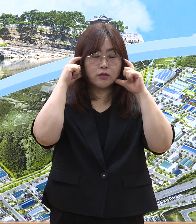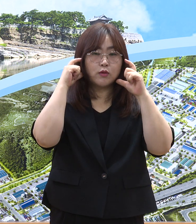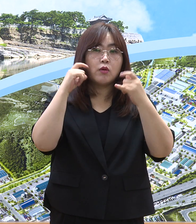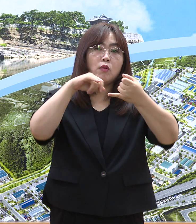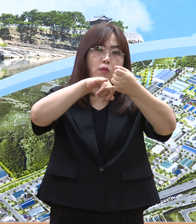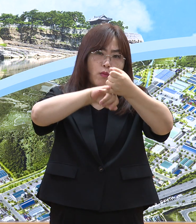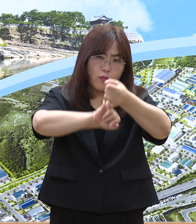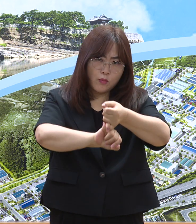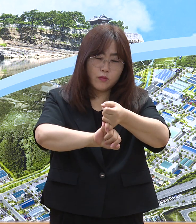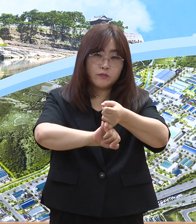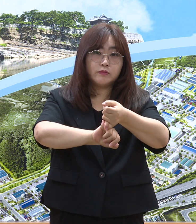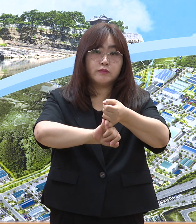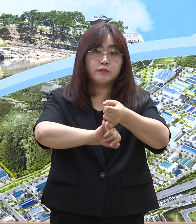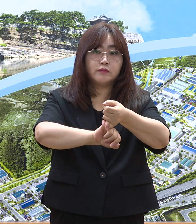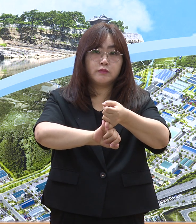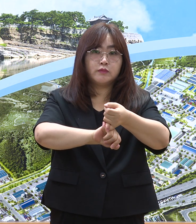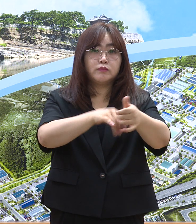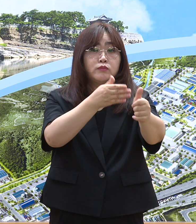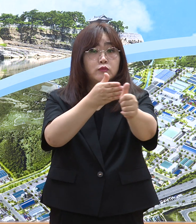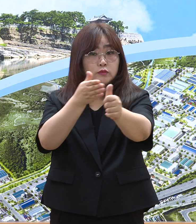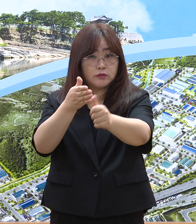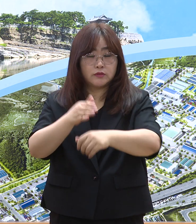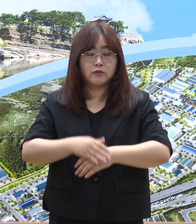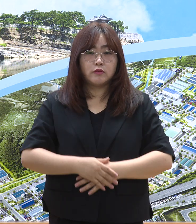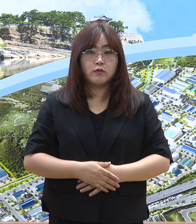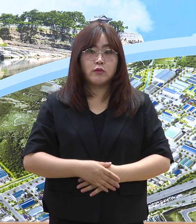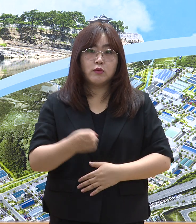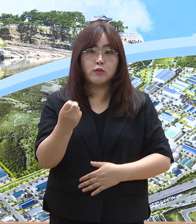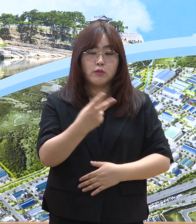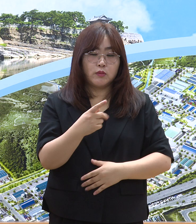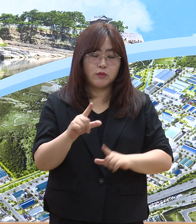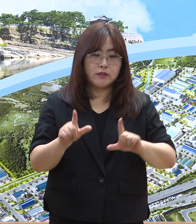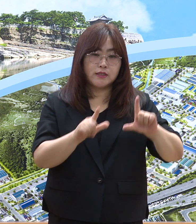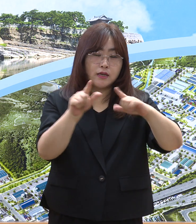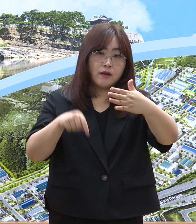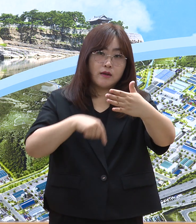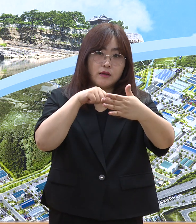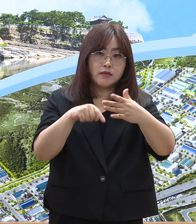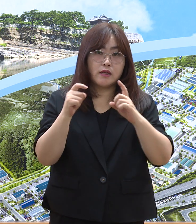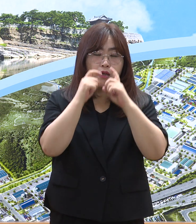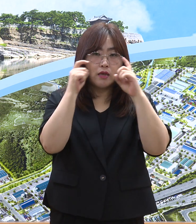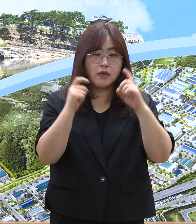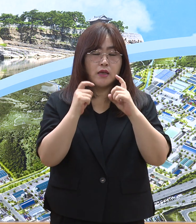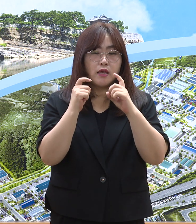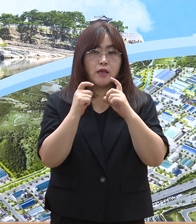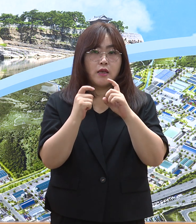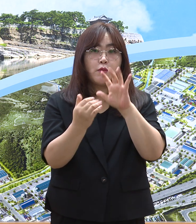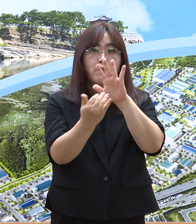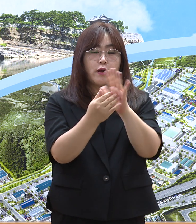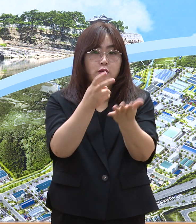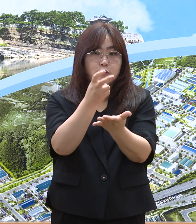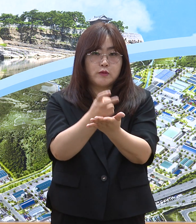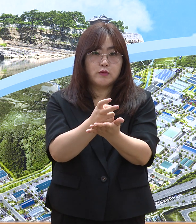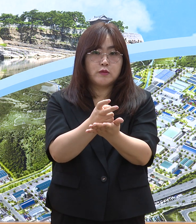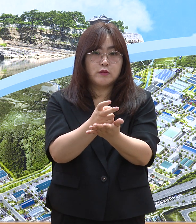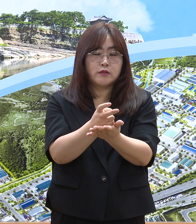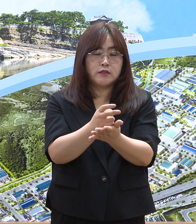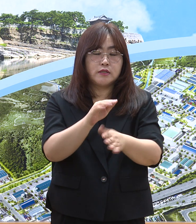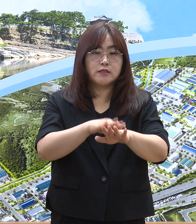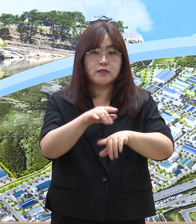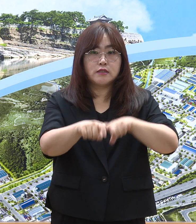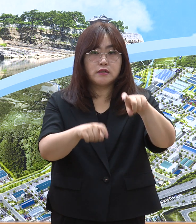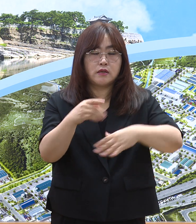반드시 준수하는 한편 일상 속 개인 방역수칙 실천으로 건강한 일상을